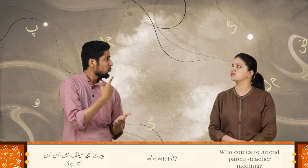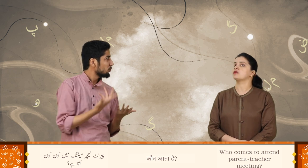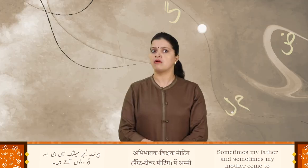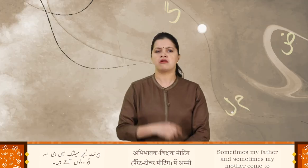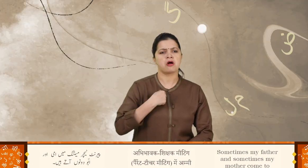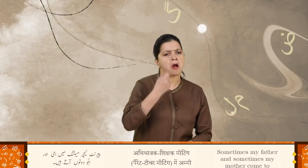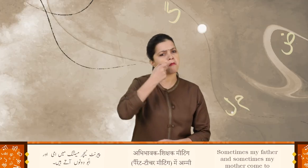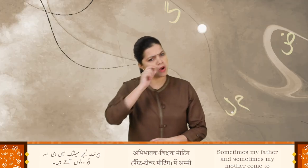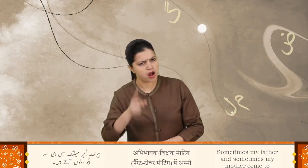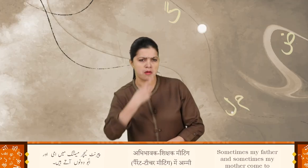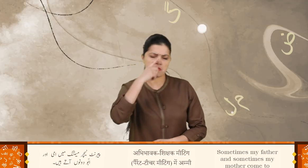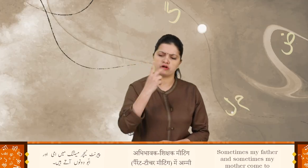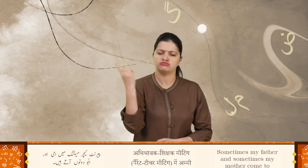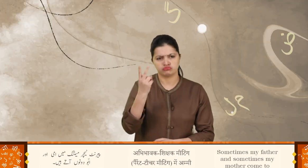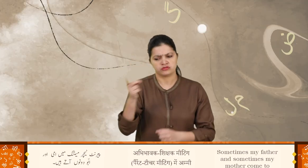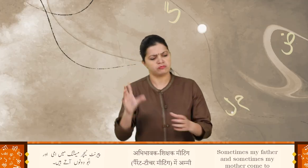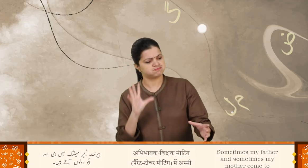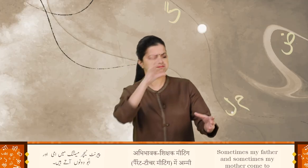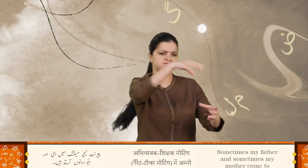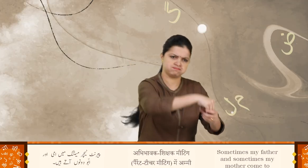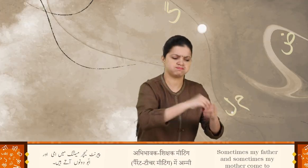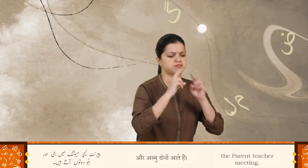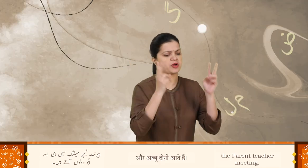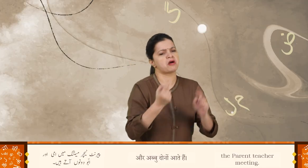پیرنٹ ٹیچر میٹنگ میں امی اور اببو دونوں آتے ہیں